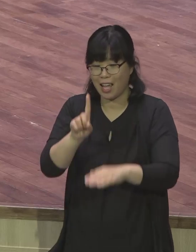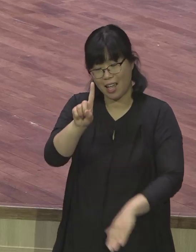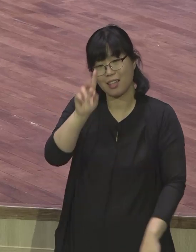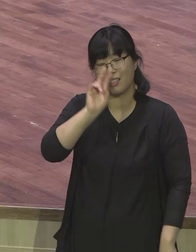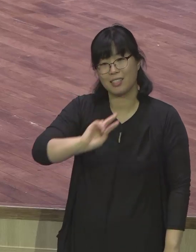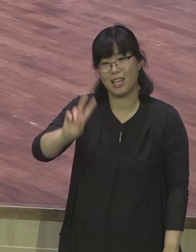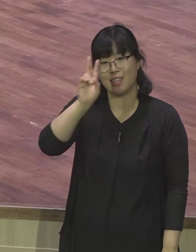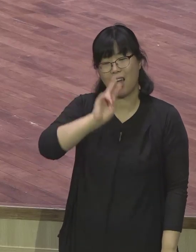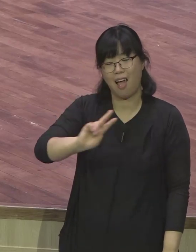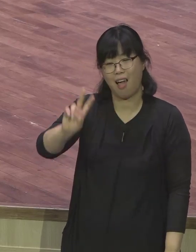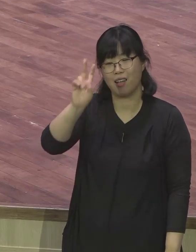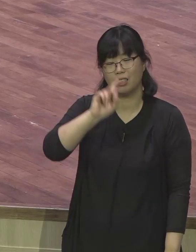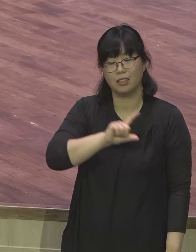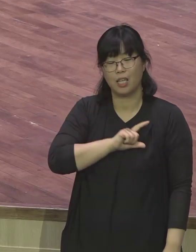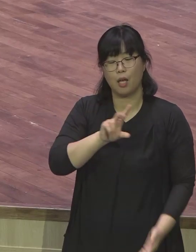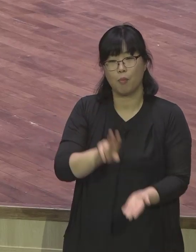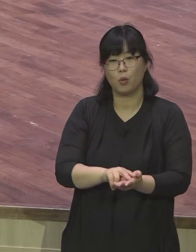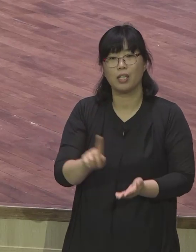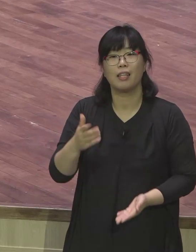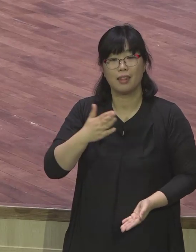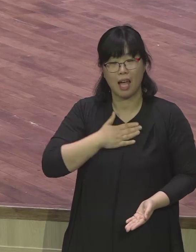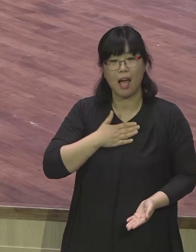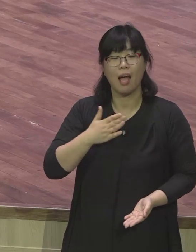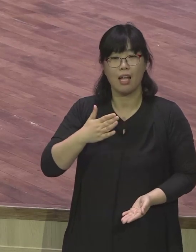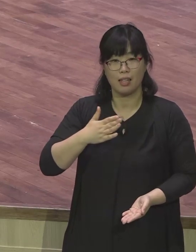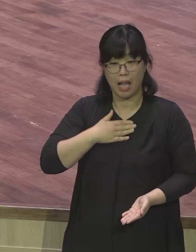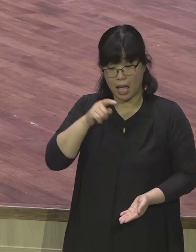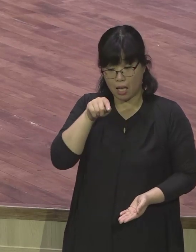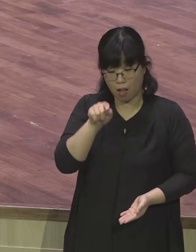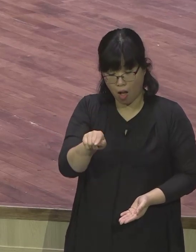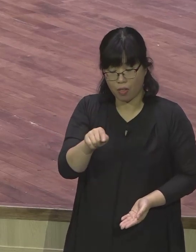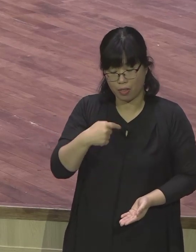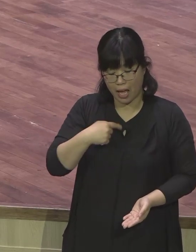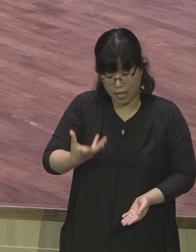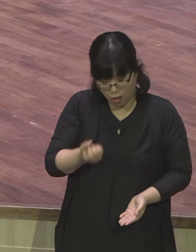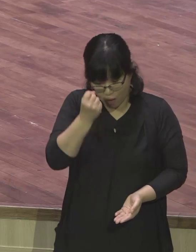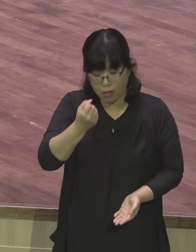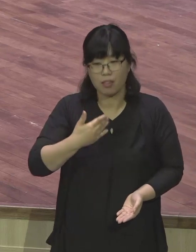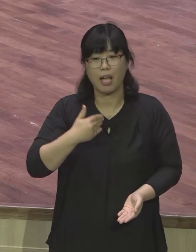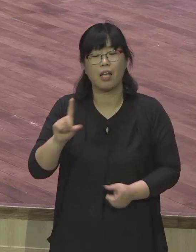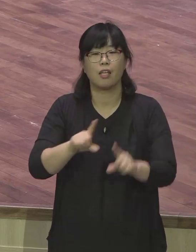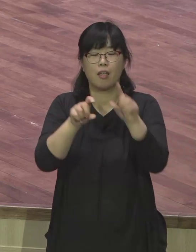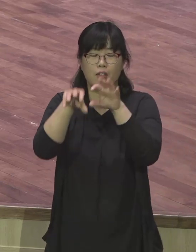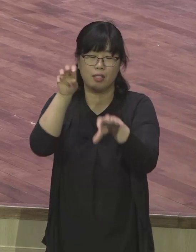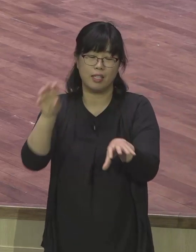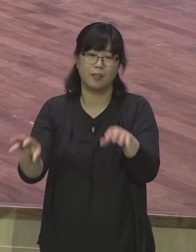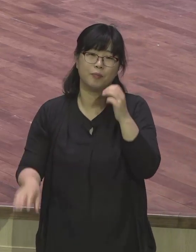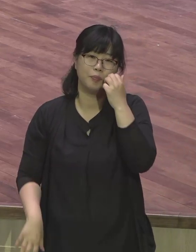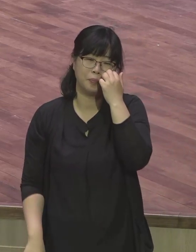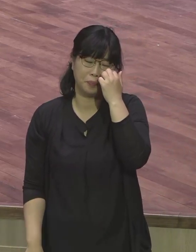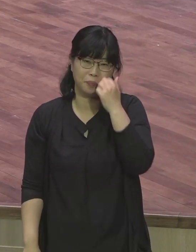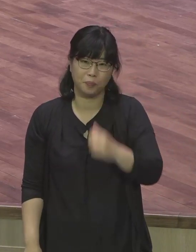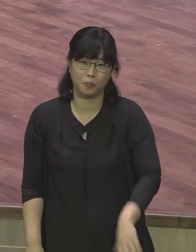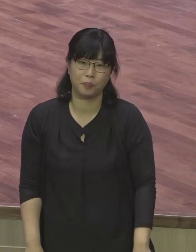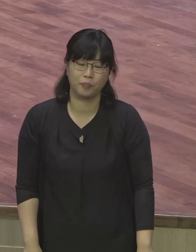찬양을 하기 원합니다 오늘 함께 나눴던 말씀을 생각하고 또 찬양의 가사를 생각하면서 우리 시간 함께